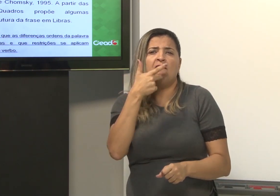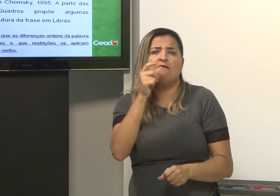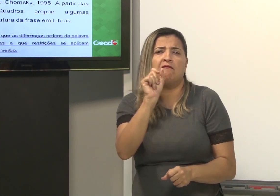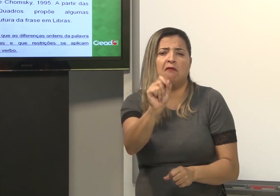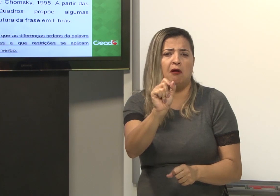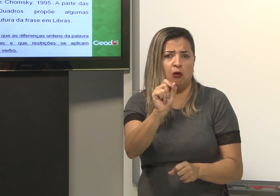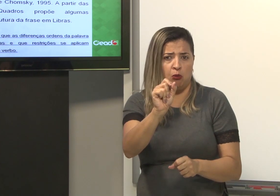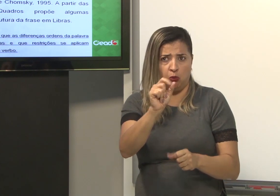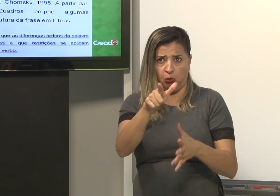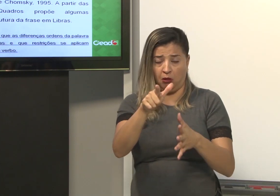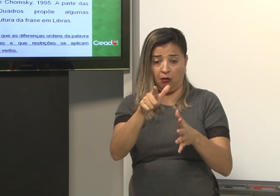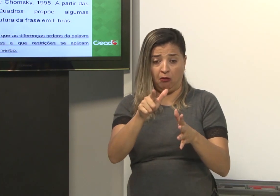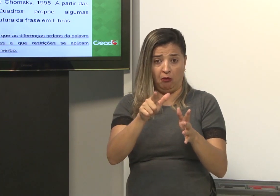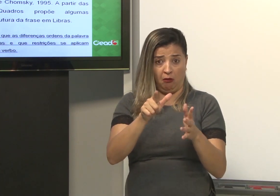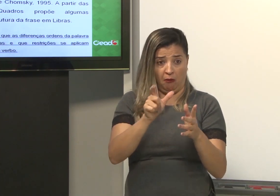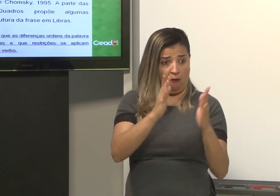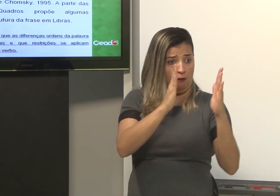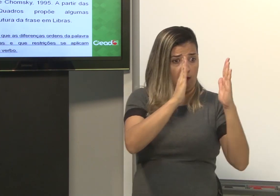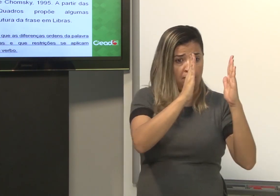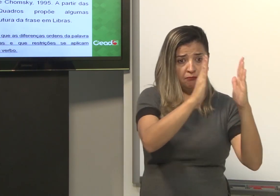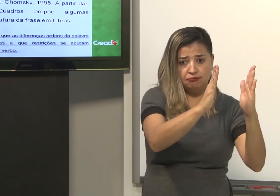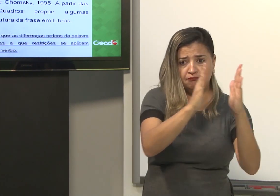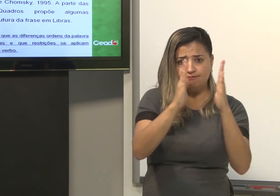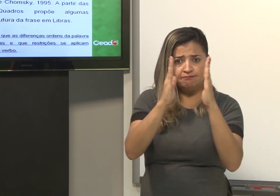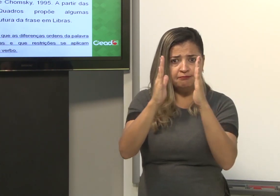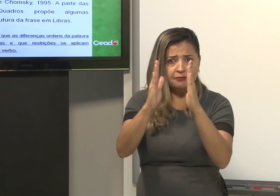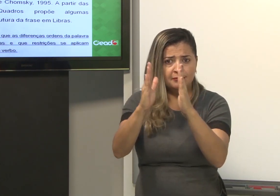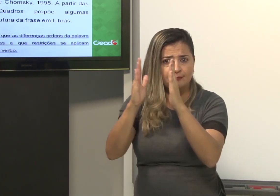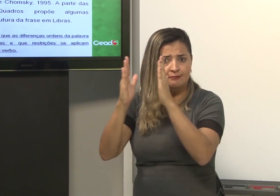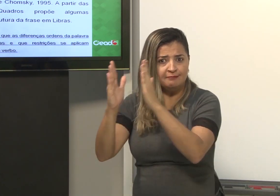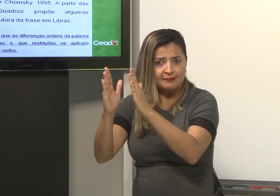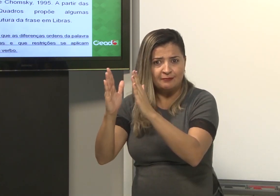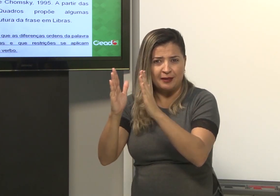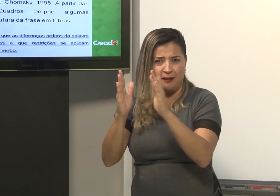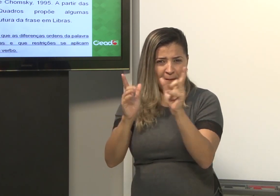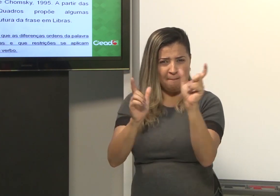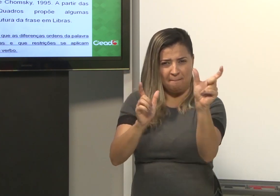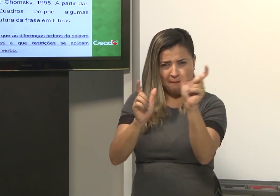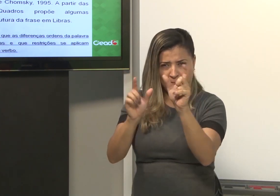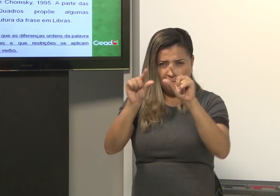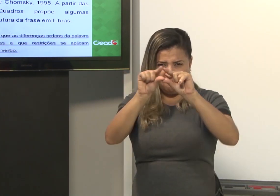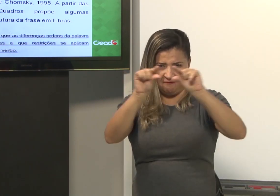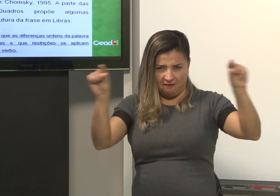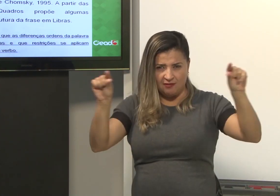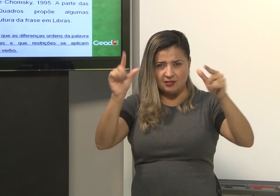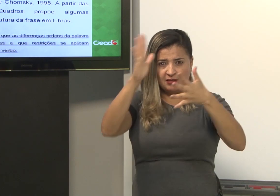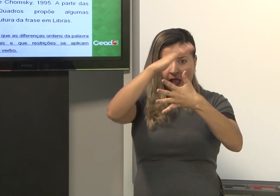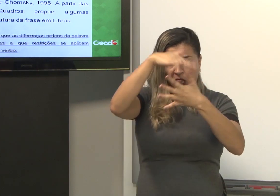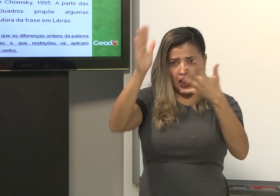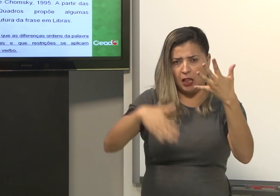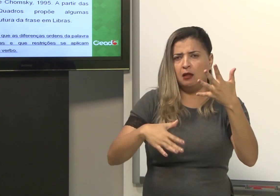E aí, ela coloca a ordem das palavras que podem ser usadas na frase em Libras.